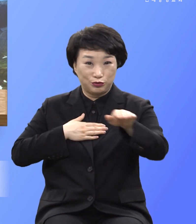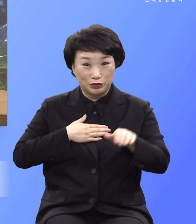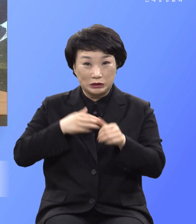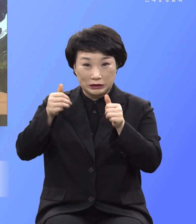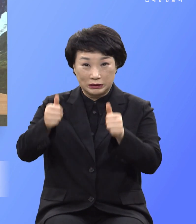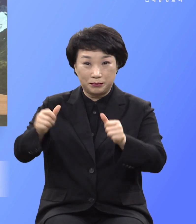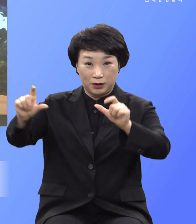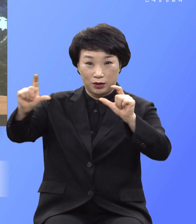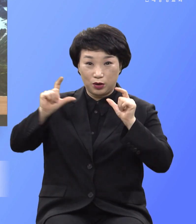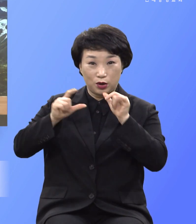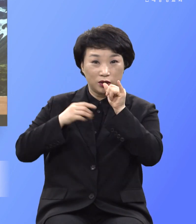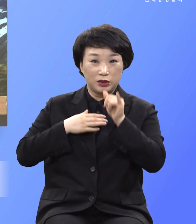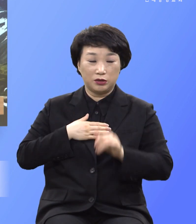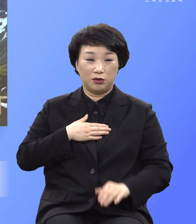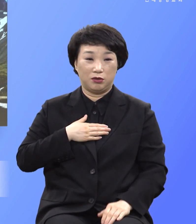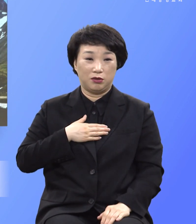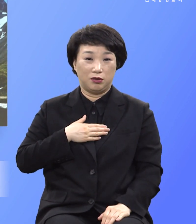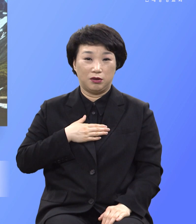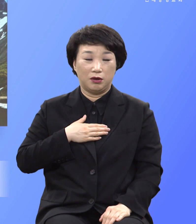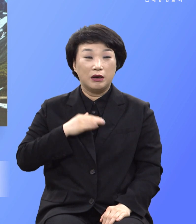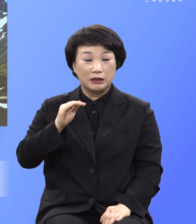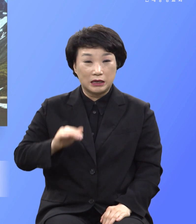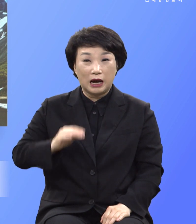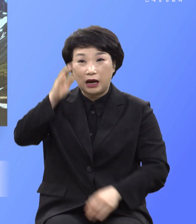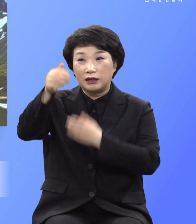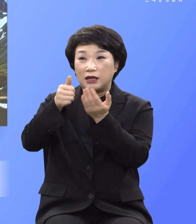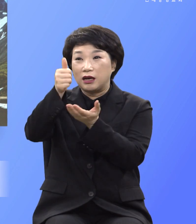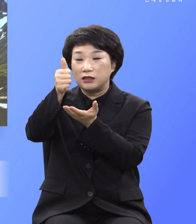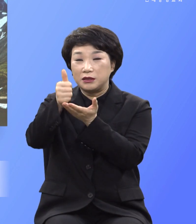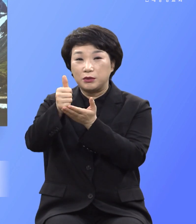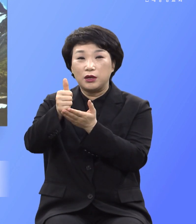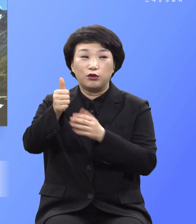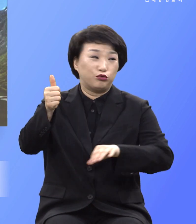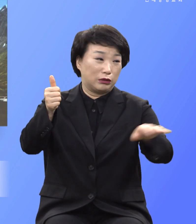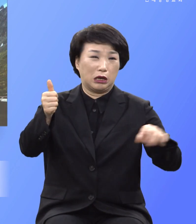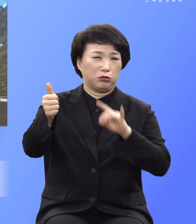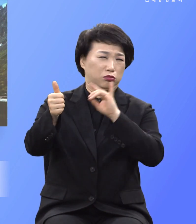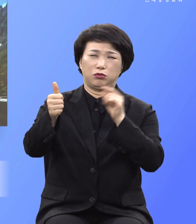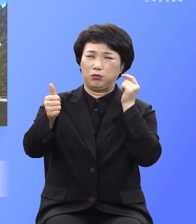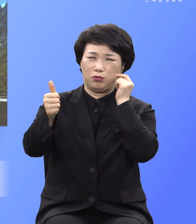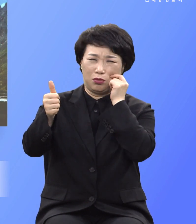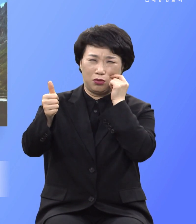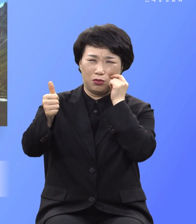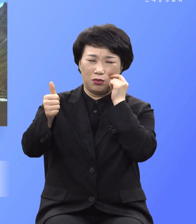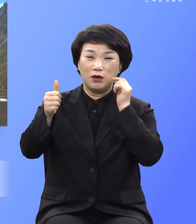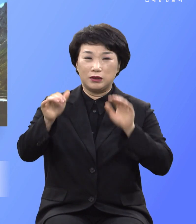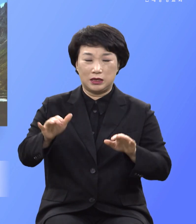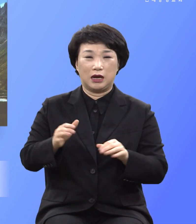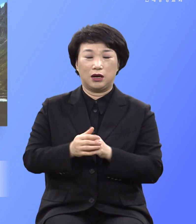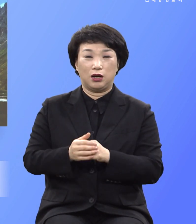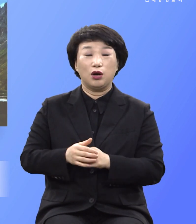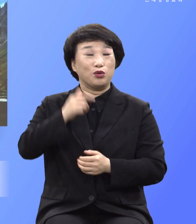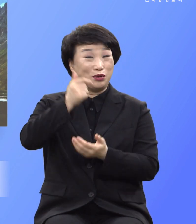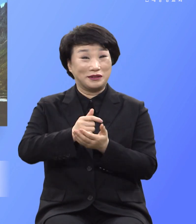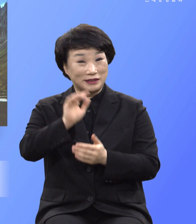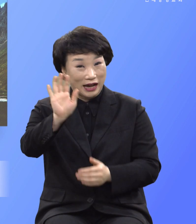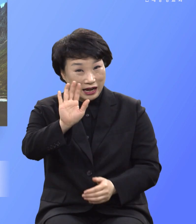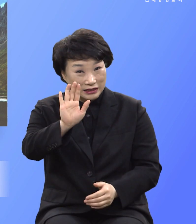심판하실 분이니 하나님은 속일 수 없는 분이오 속지도 않는 분이니